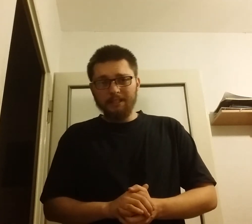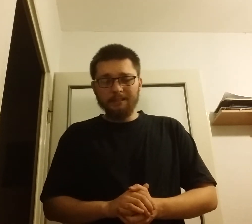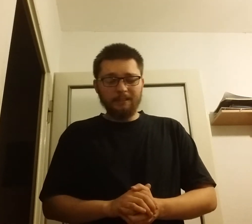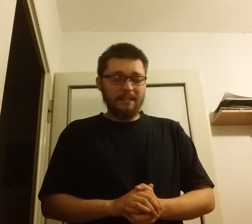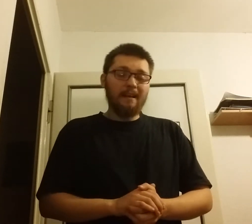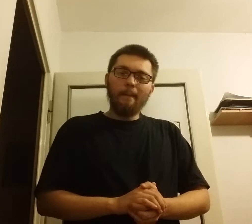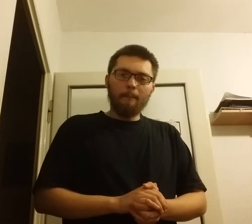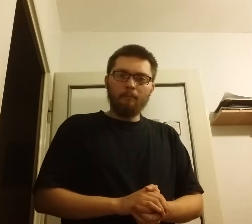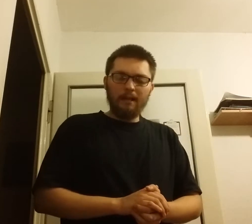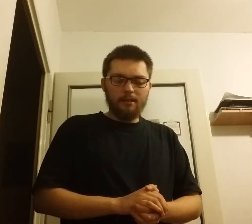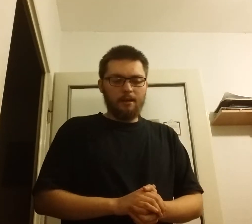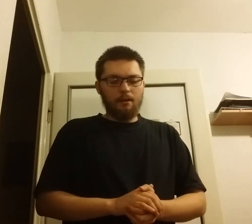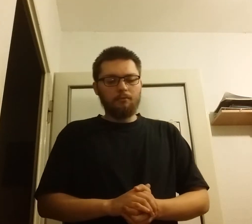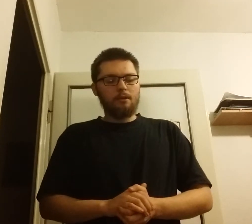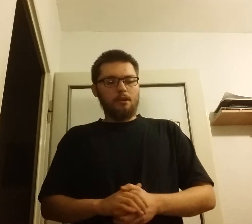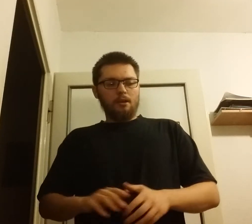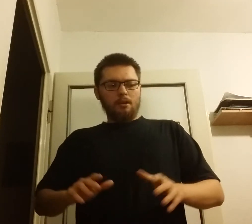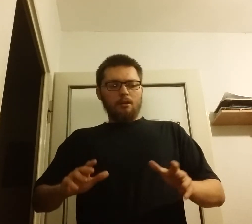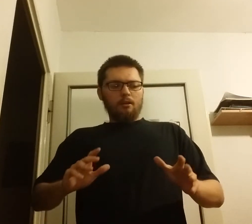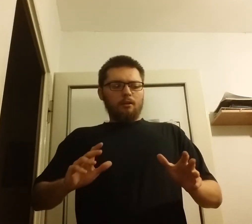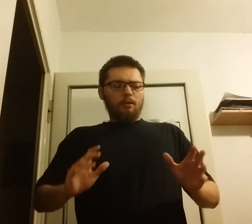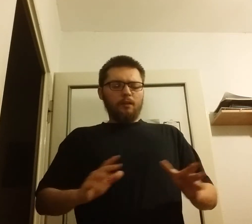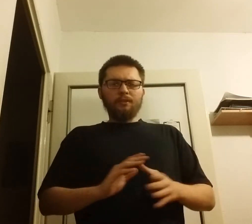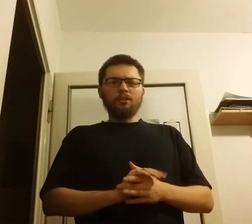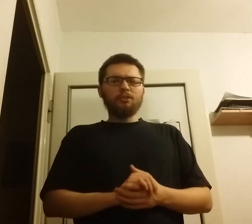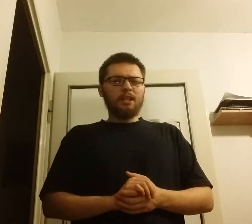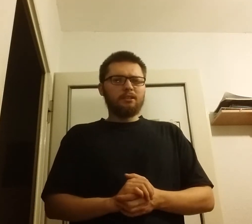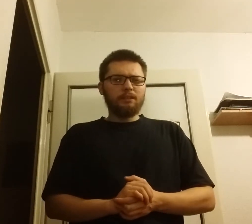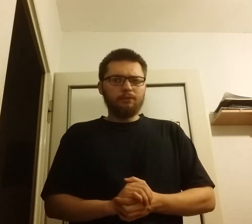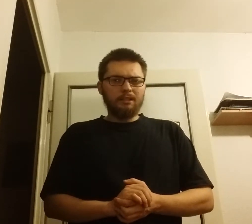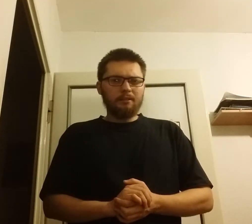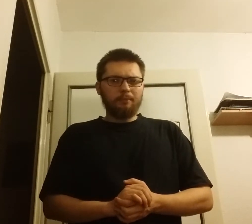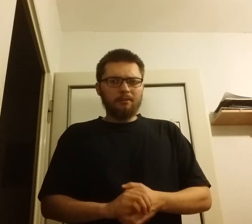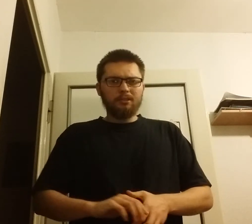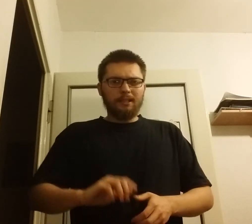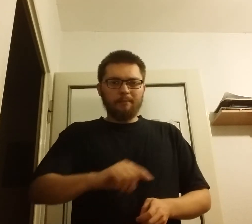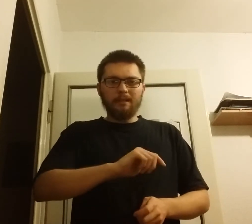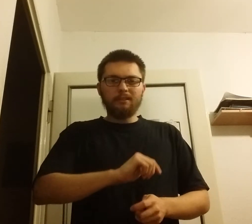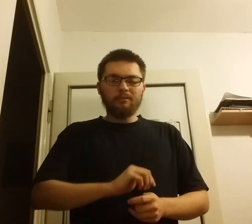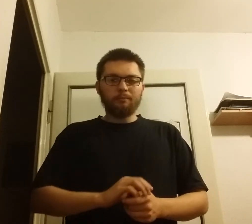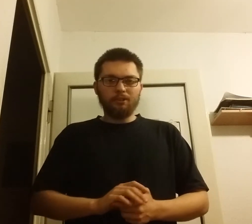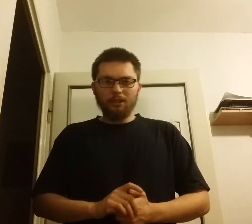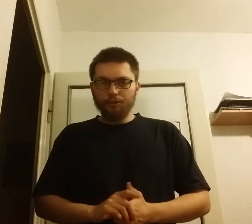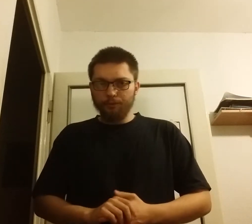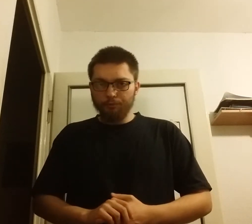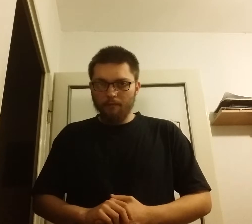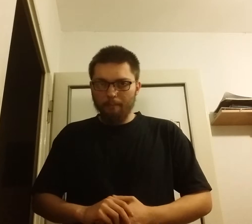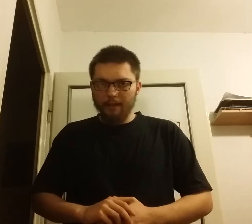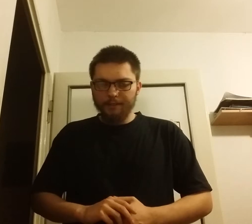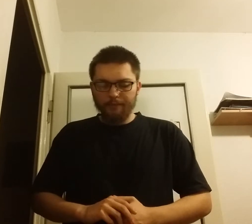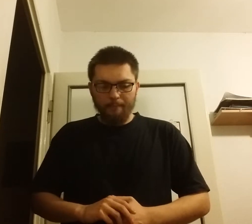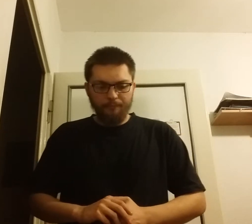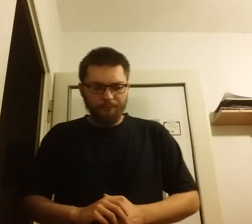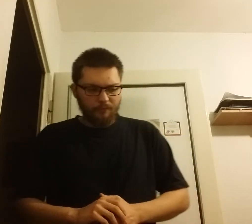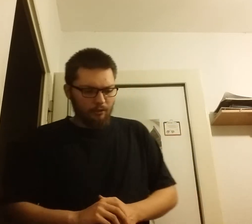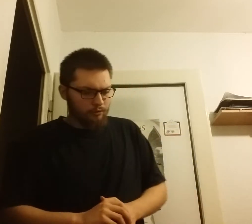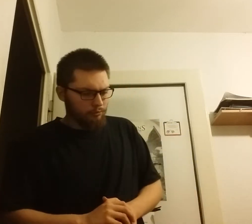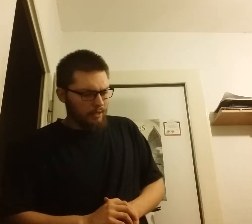inny materiał i w 1921 tak naprawdę rozpoczyna się odbudowa państwa która